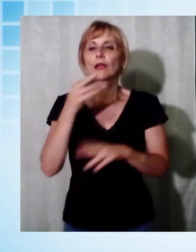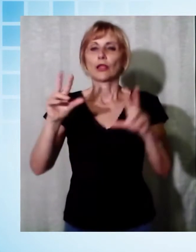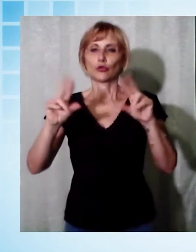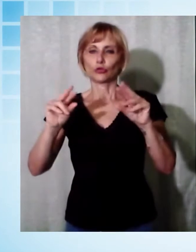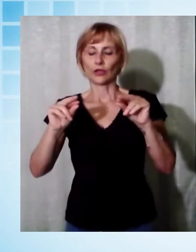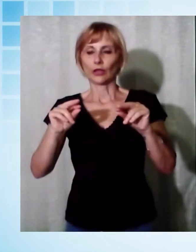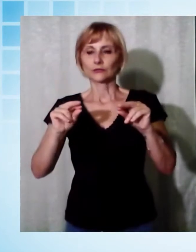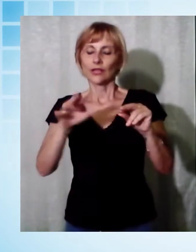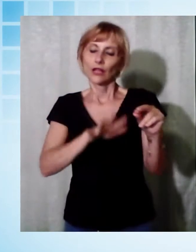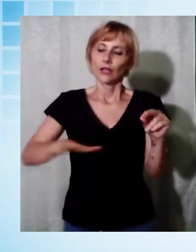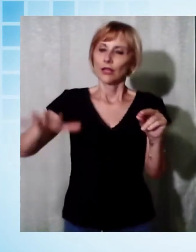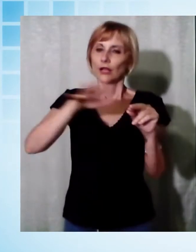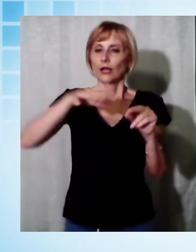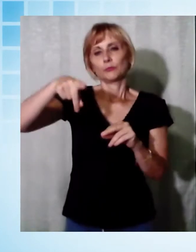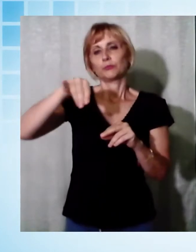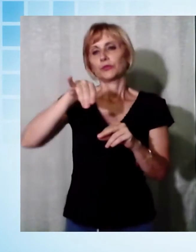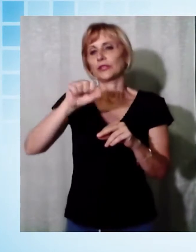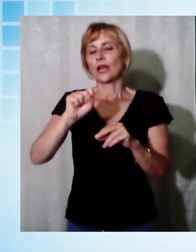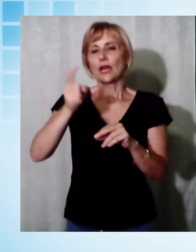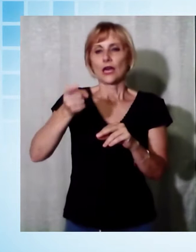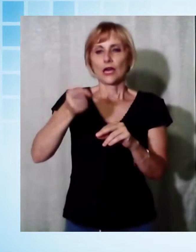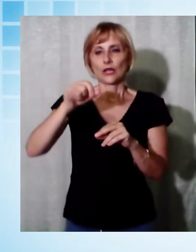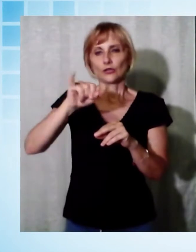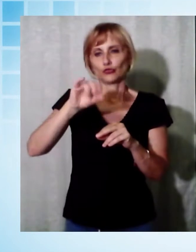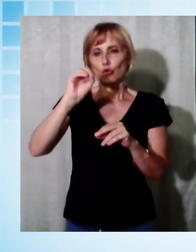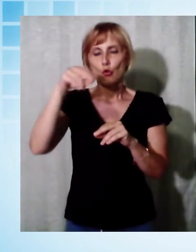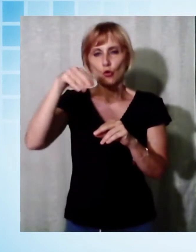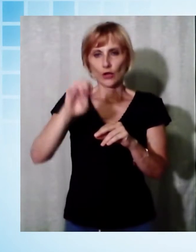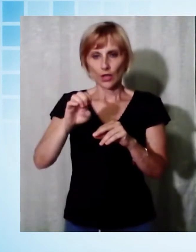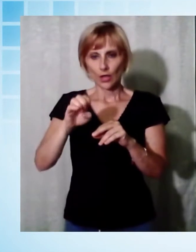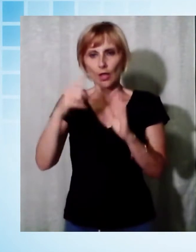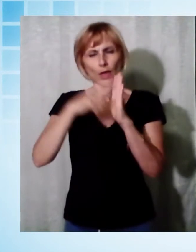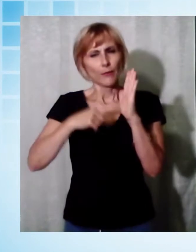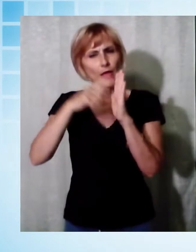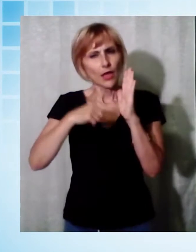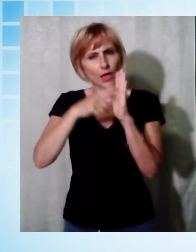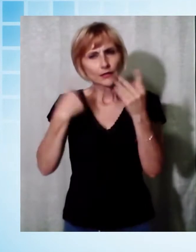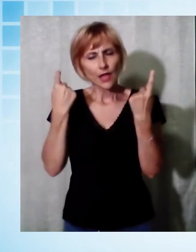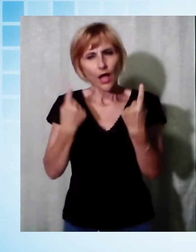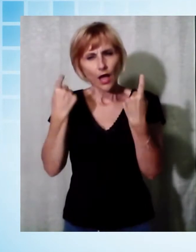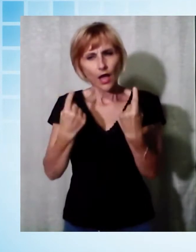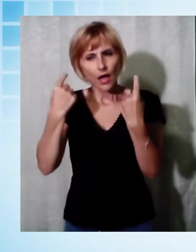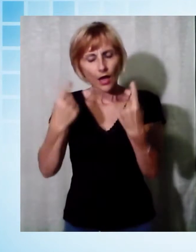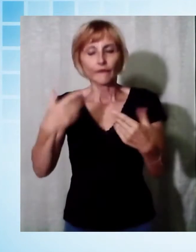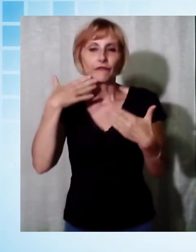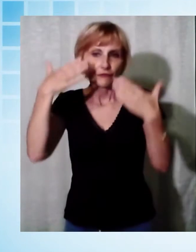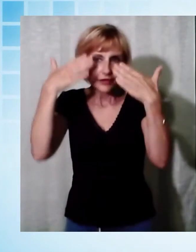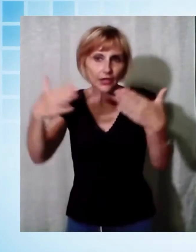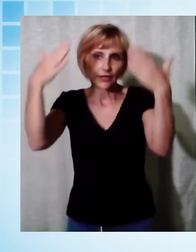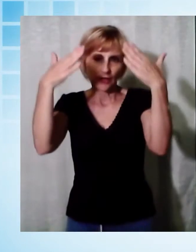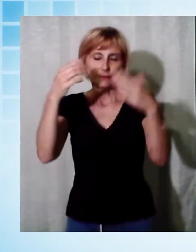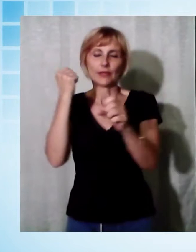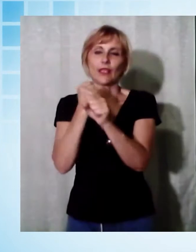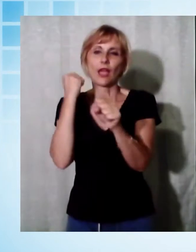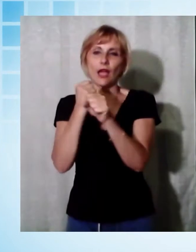Dopo mesi di attesa finalmente sono iniziati i lavori per la posa dei palli di illuminazione anche nella zona interna della